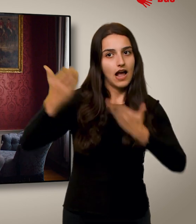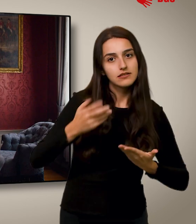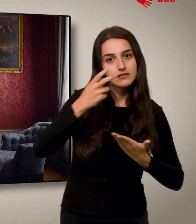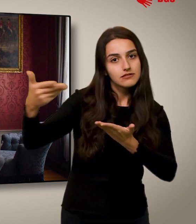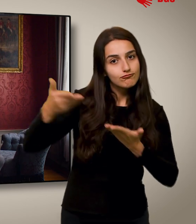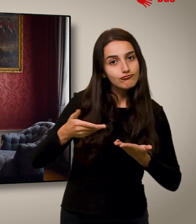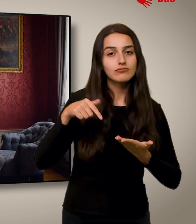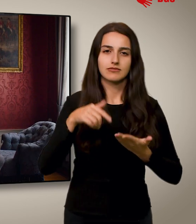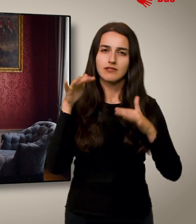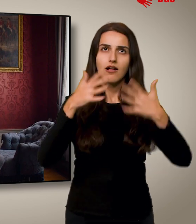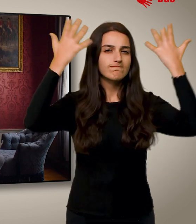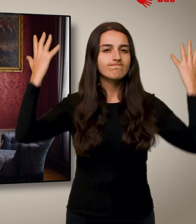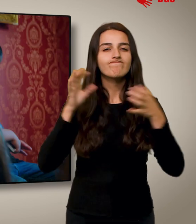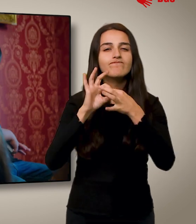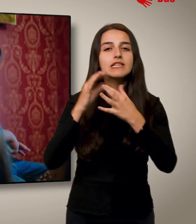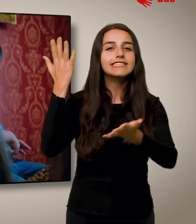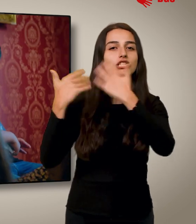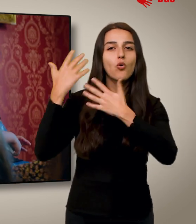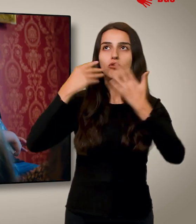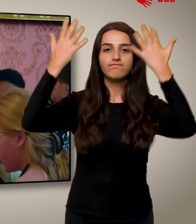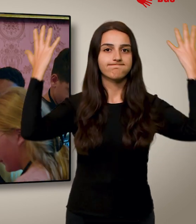in einer historischen Kulisse.